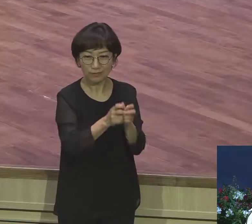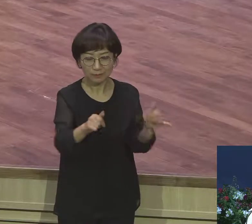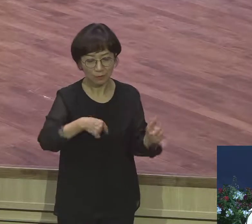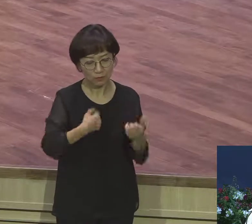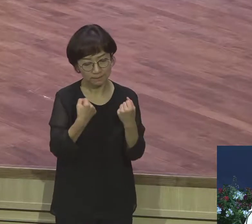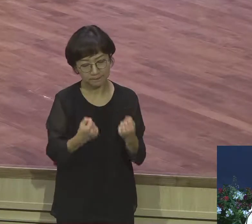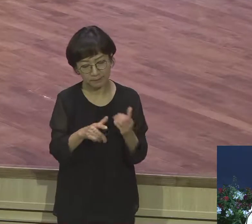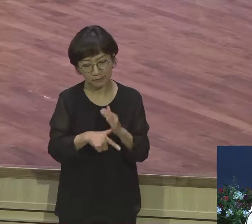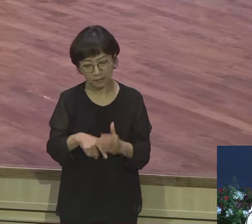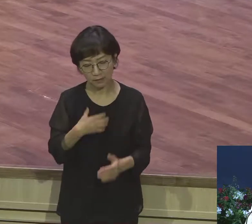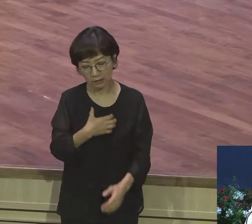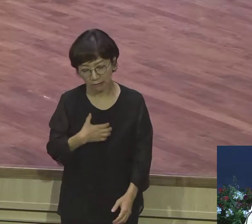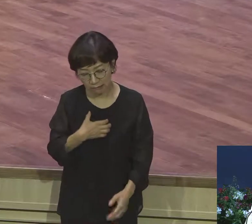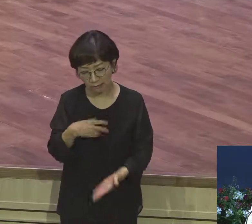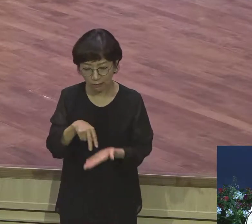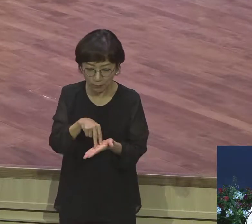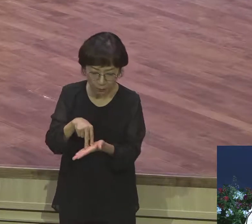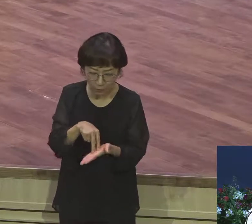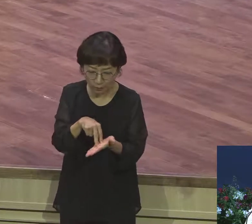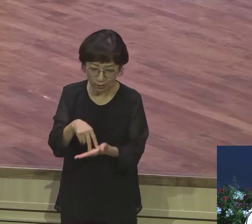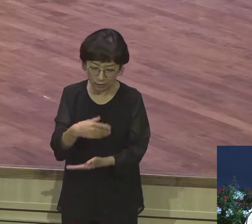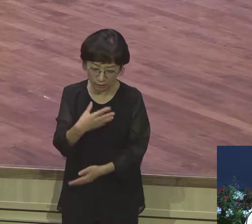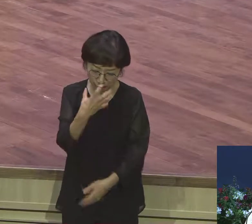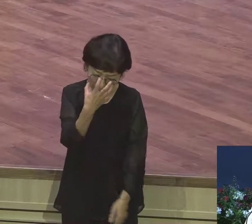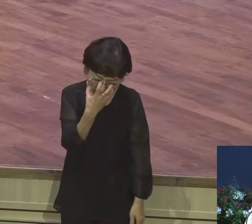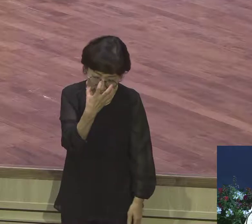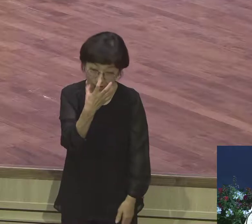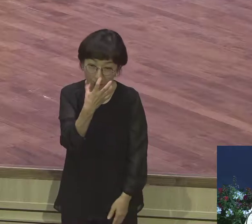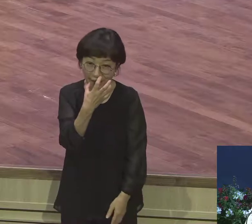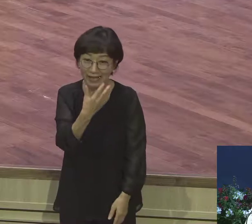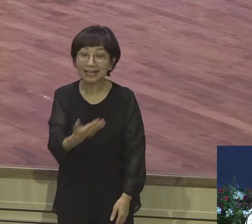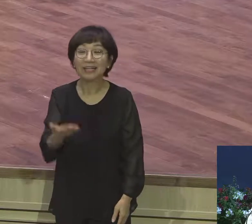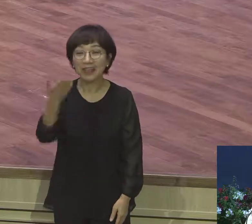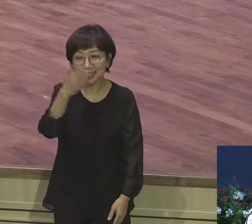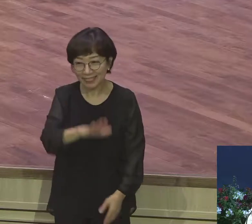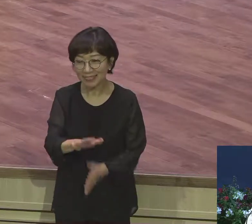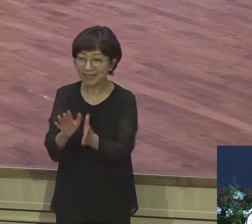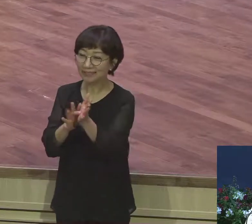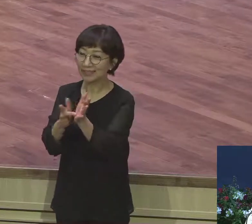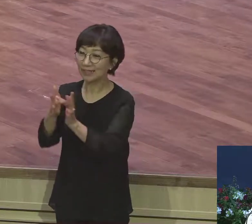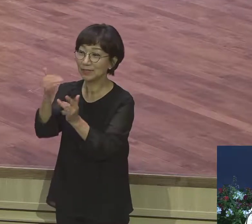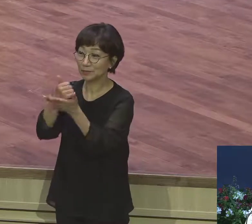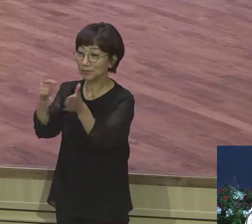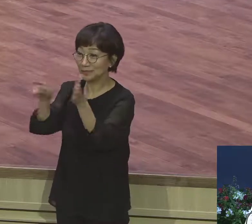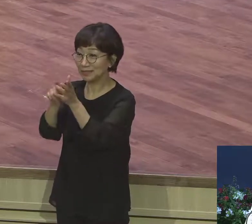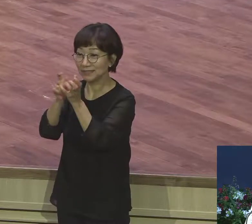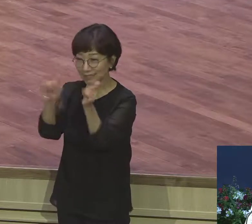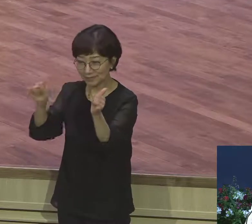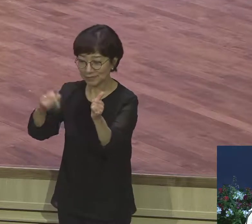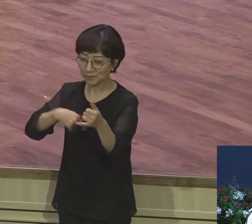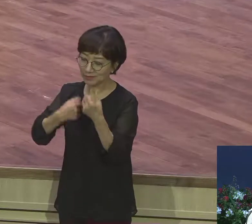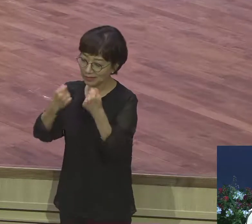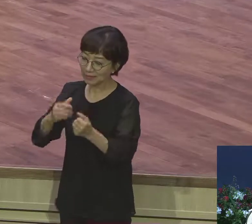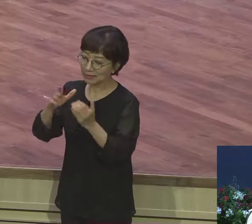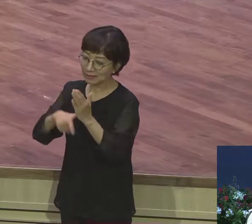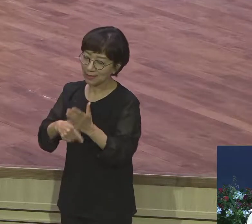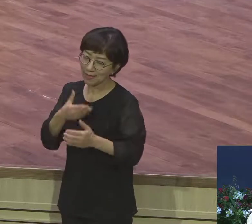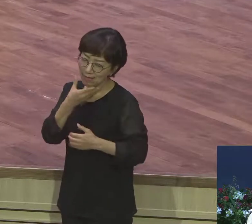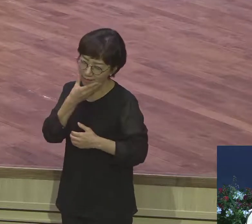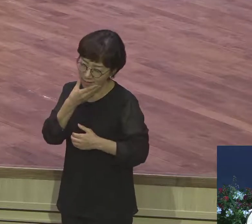힘들다 우리 기독교는 그렇지 않아요 홀로 있는 시간이 너무 행복한 시간 돼야 돼요 하나님과 깊은 하나님과의 애정을